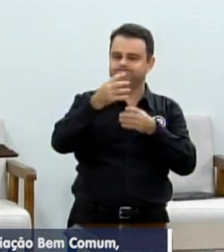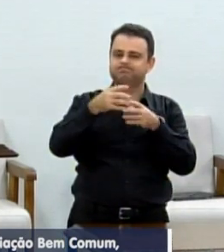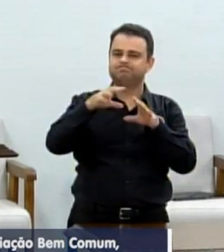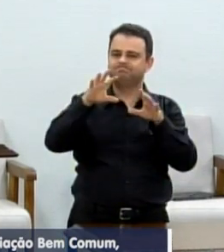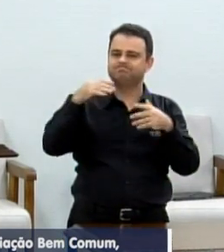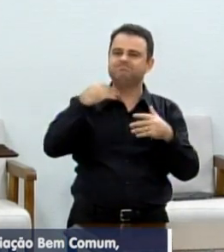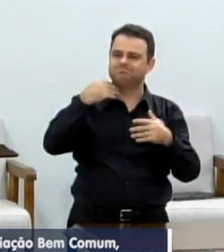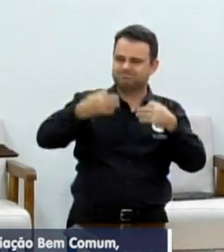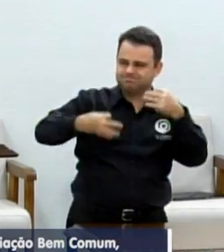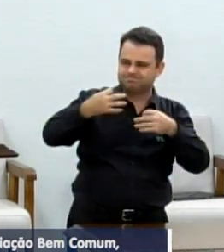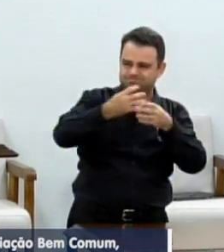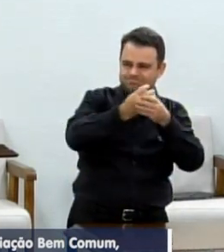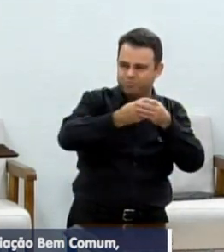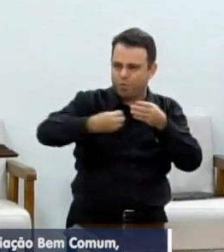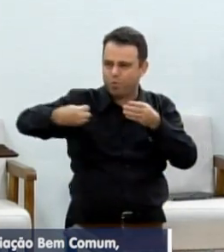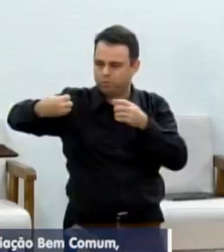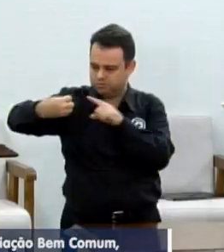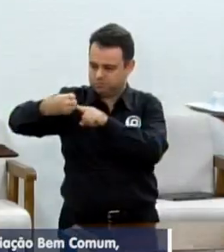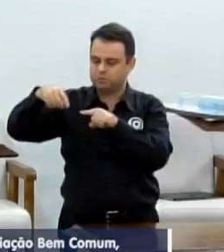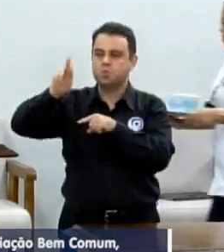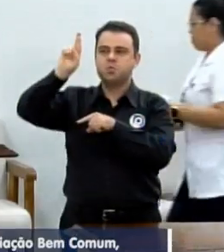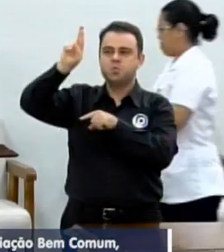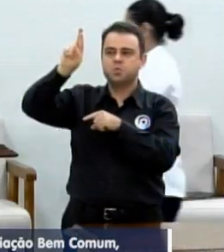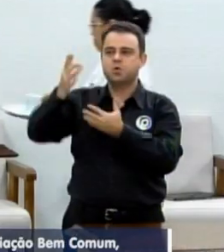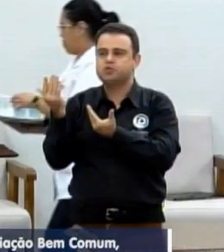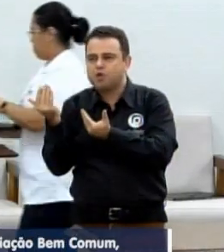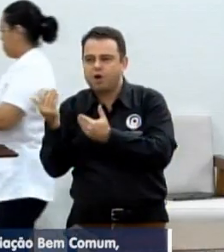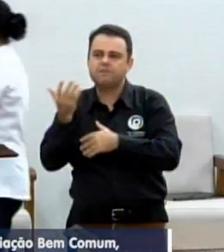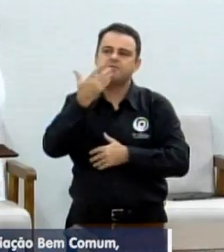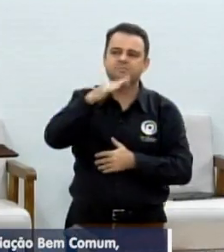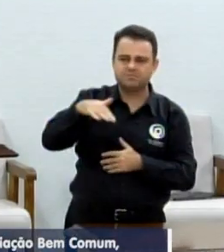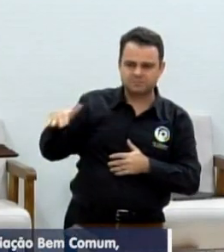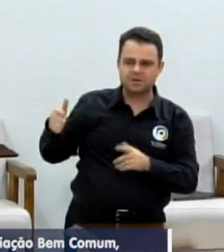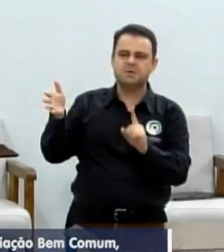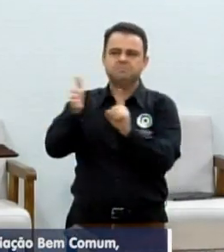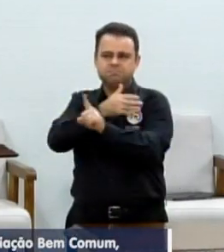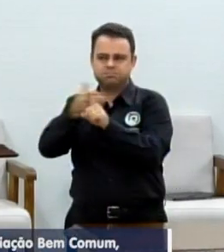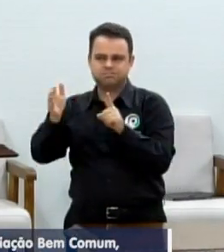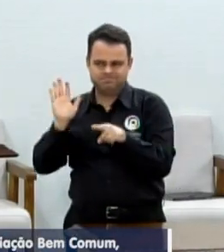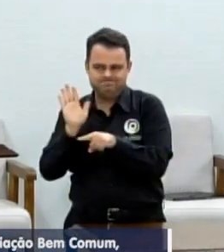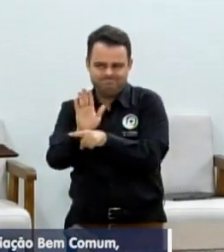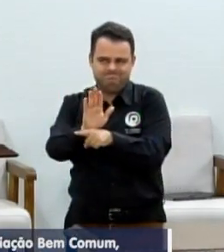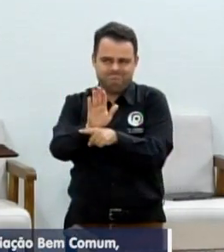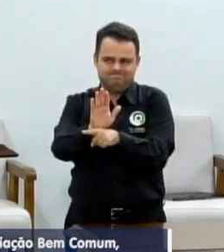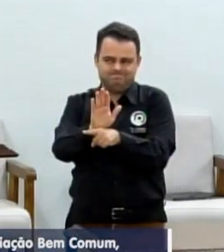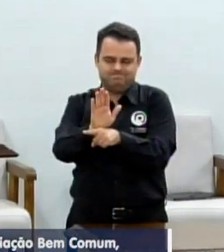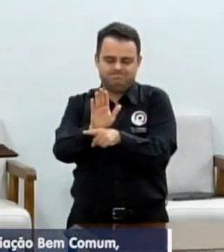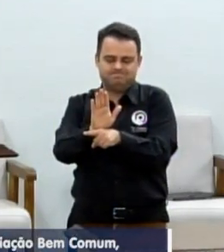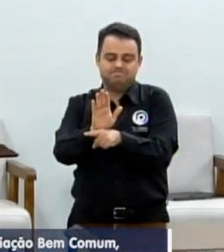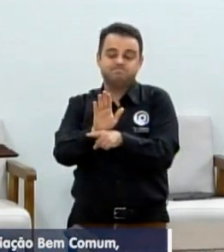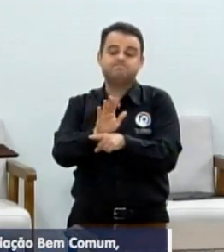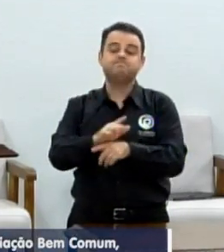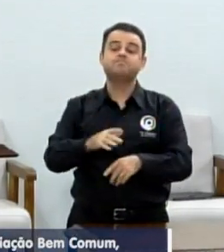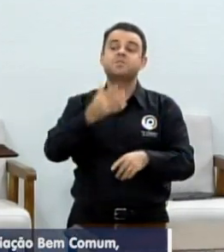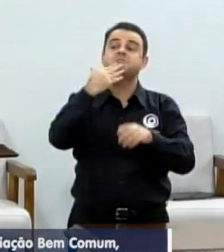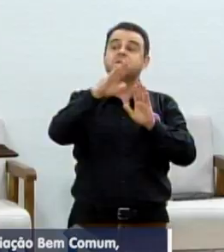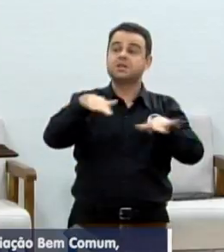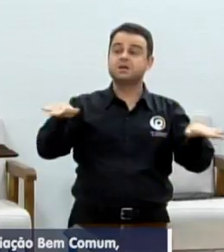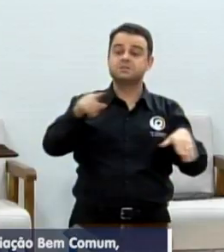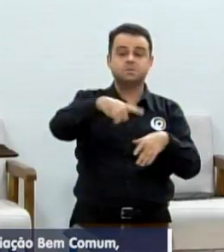trabalho com crianças e adolescentes com déficit de